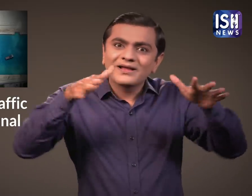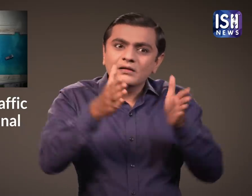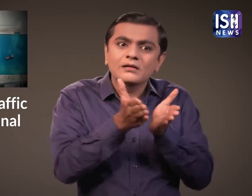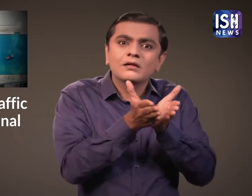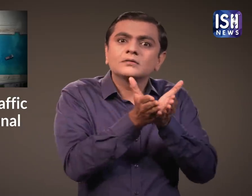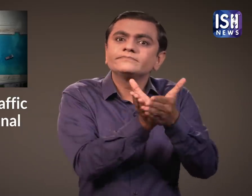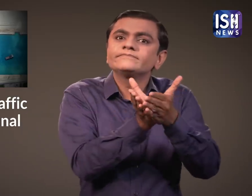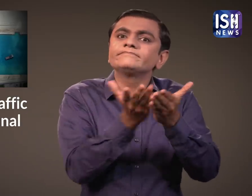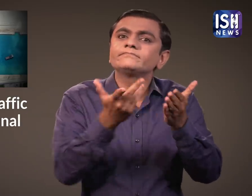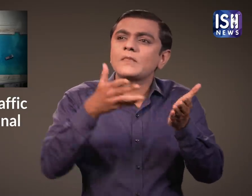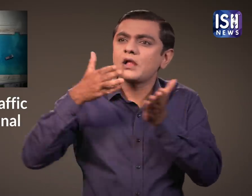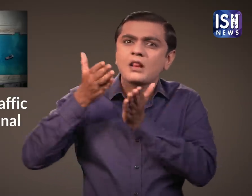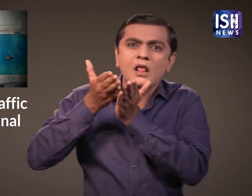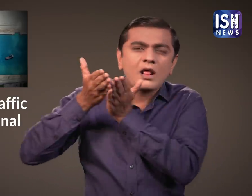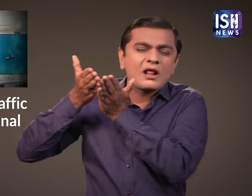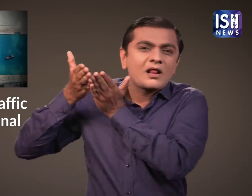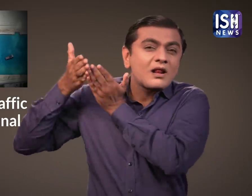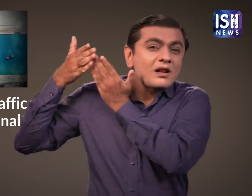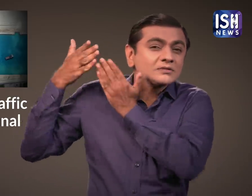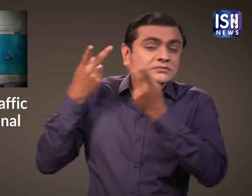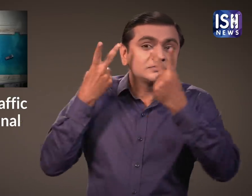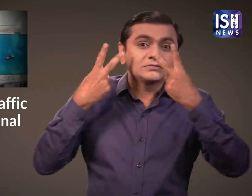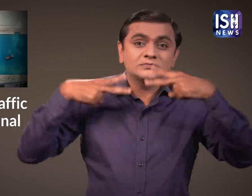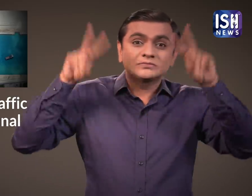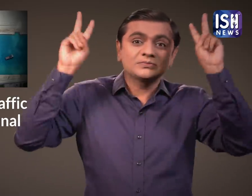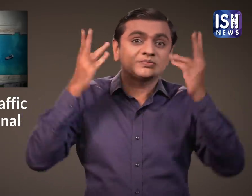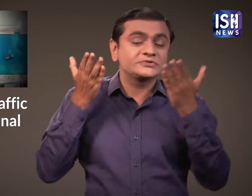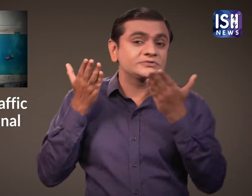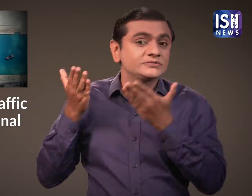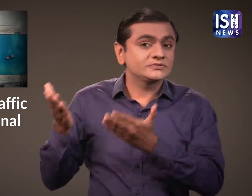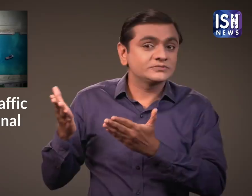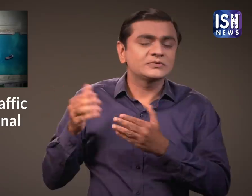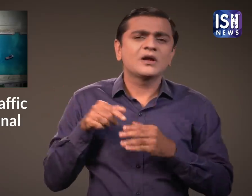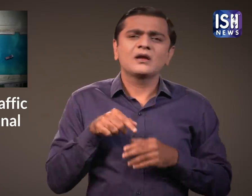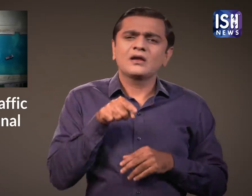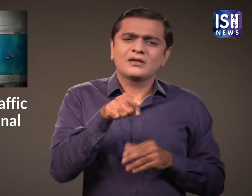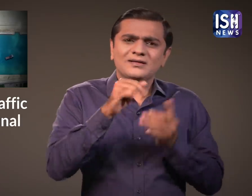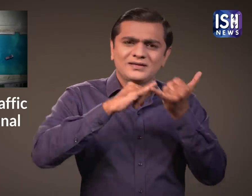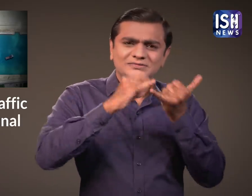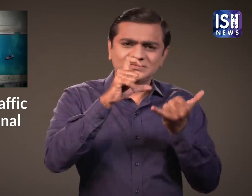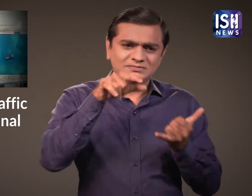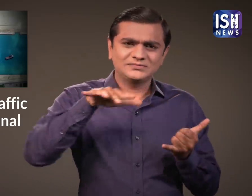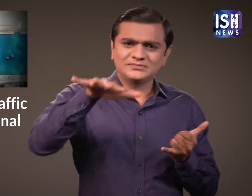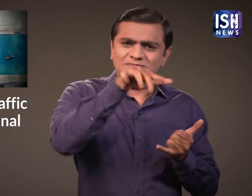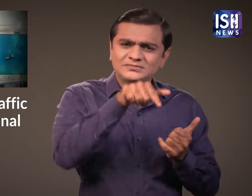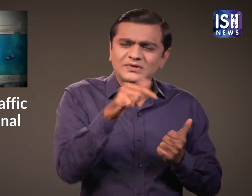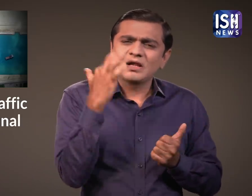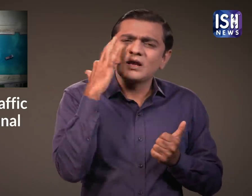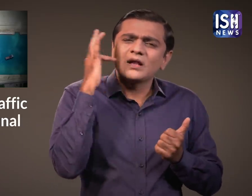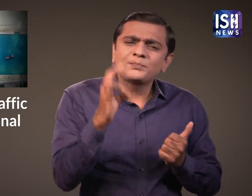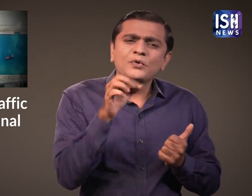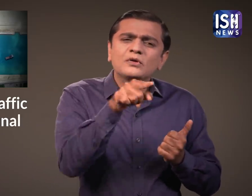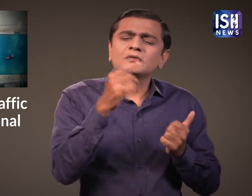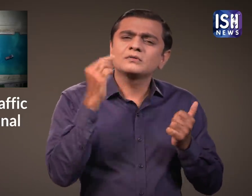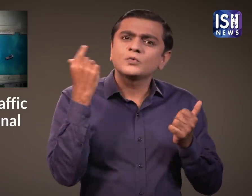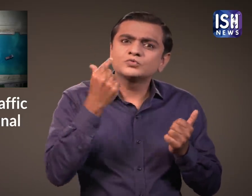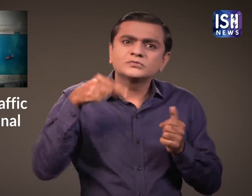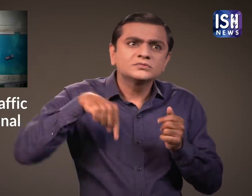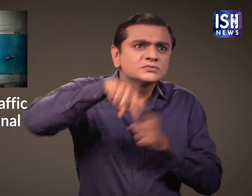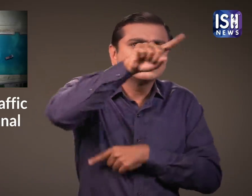वैसे ही एवरगिवन जाज की फसने के वज़े से जहाजो की कतार लग गई थी। मैं आपको